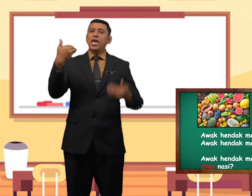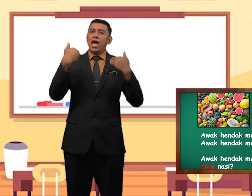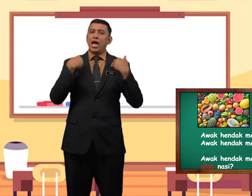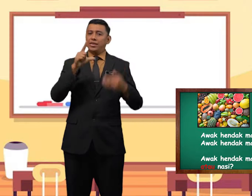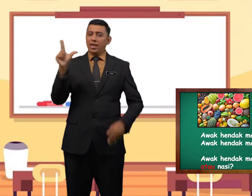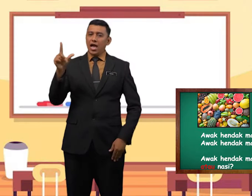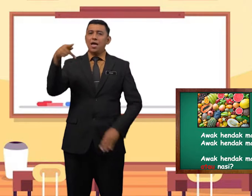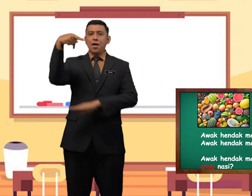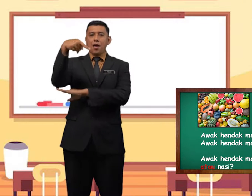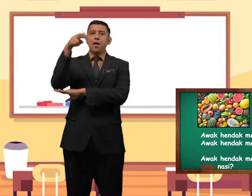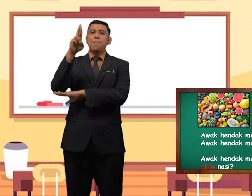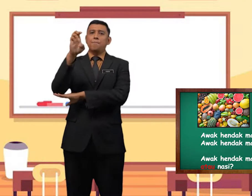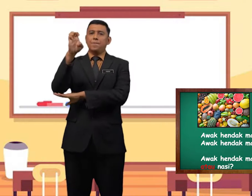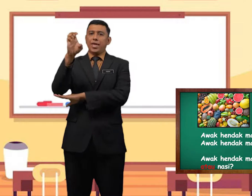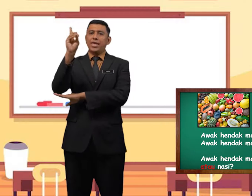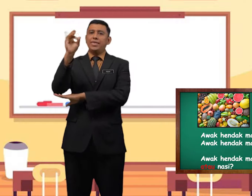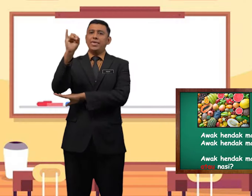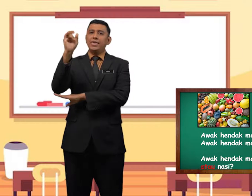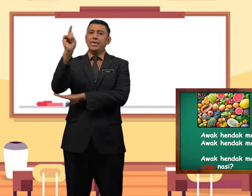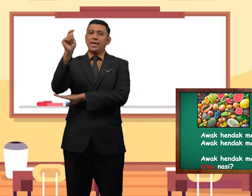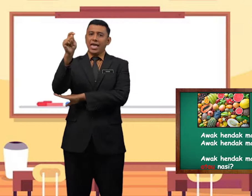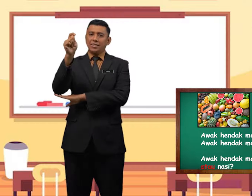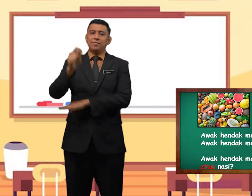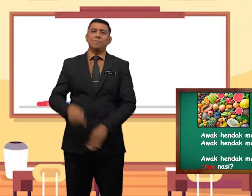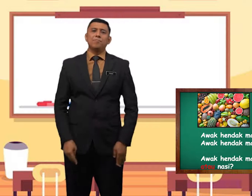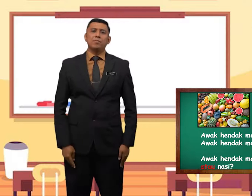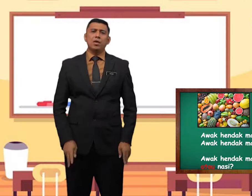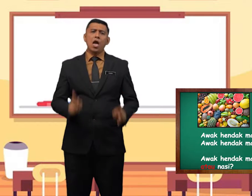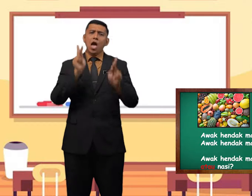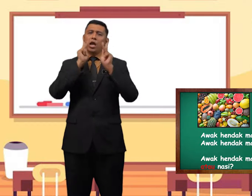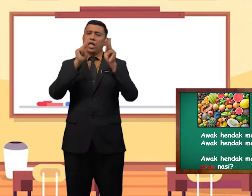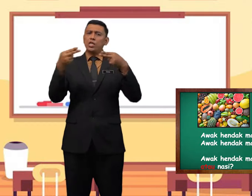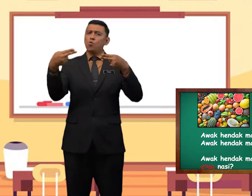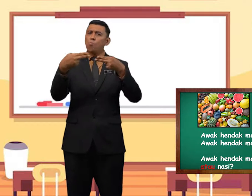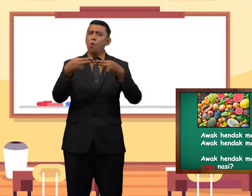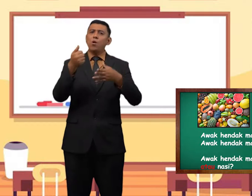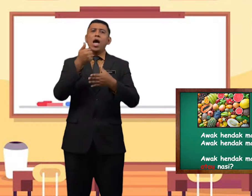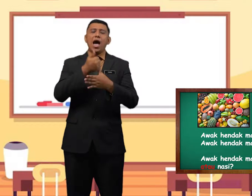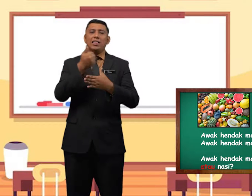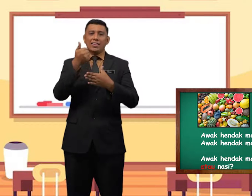adalah predikat. Kata hubung atau